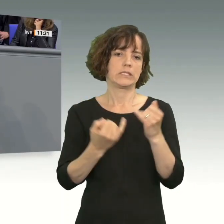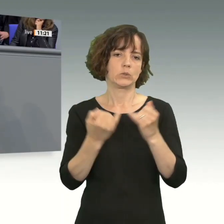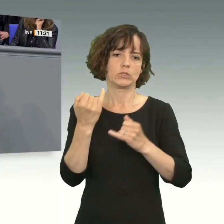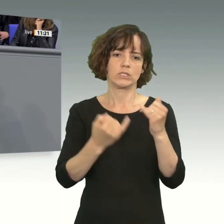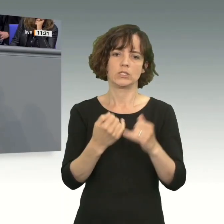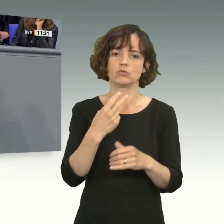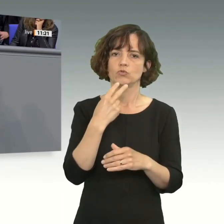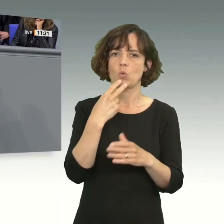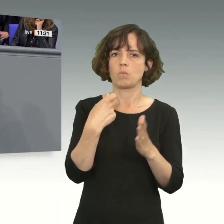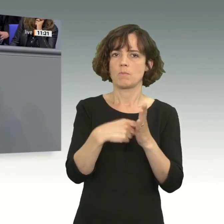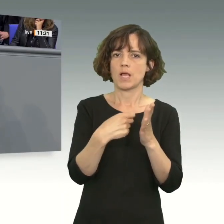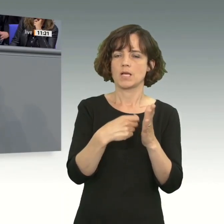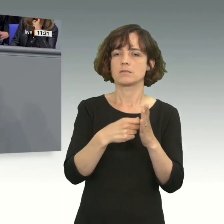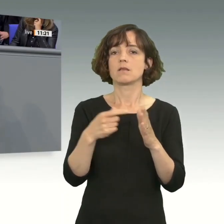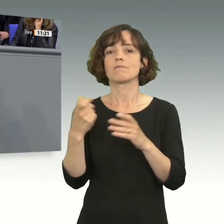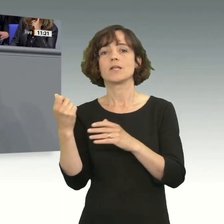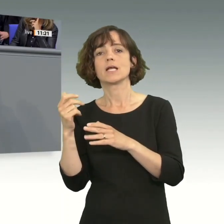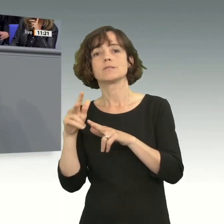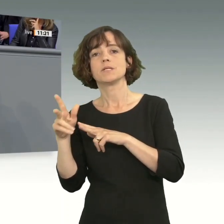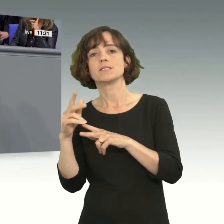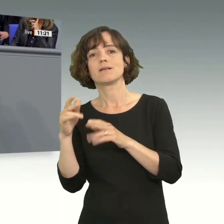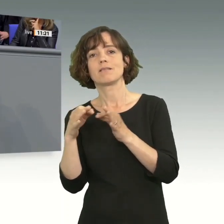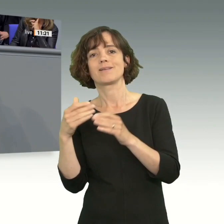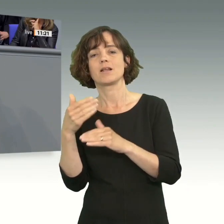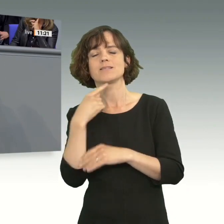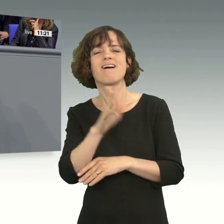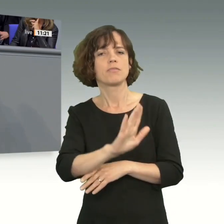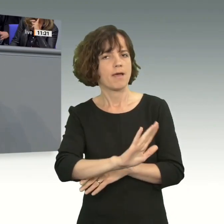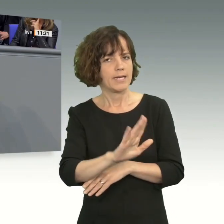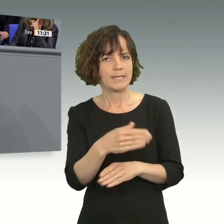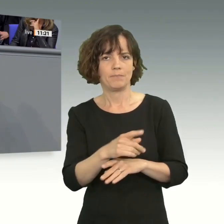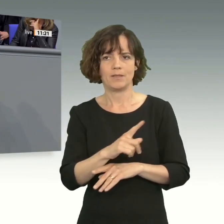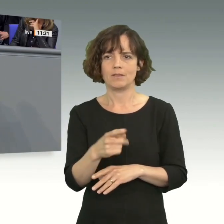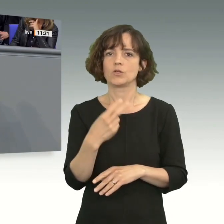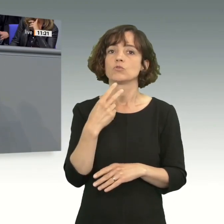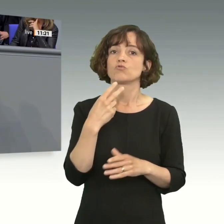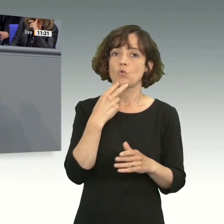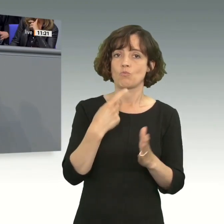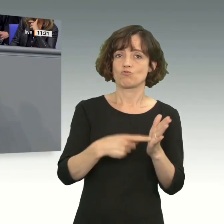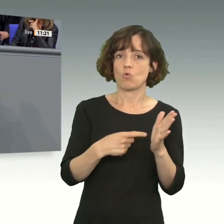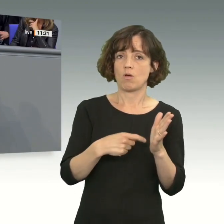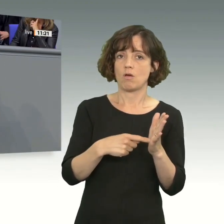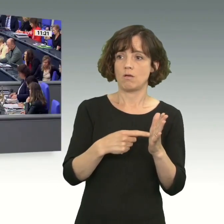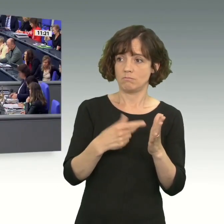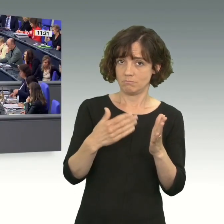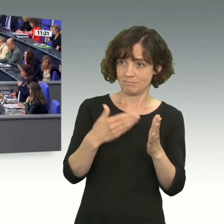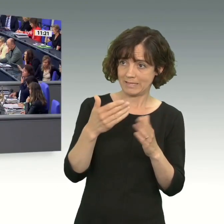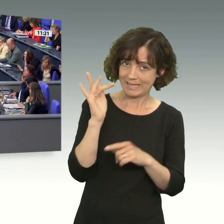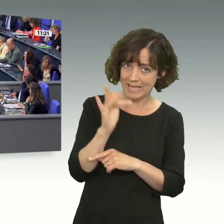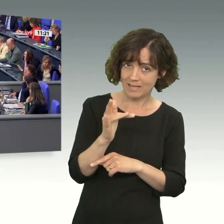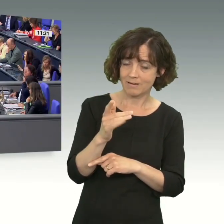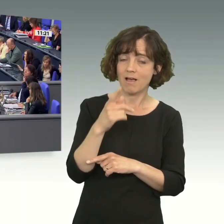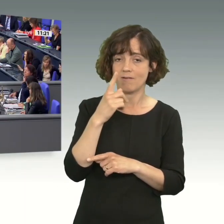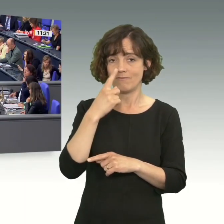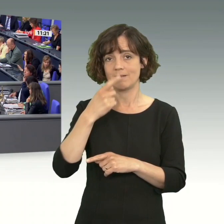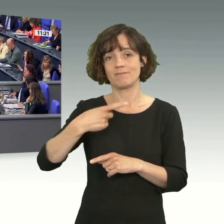Finanzminister sagt am nächsten Tag wird es sicher nicht geben. Bei der Stromsteuer werden Sie wahrscheinlich nachher dagegen stimmen, wenn